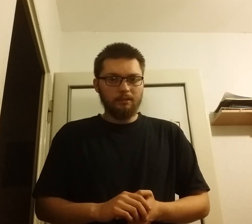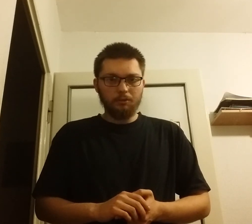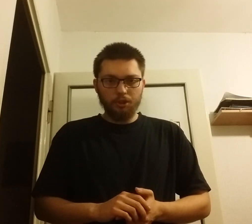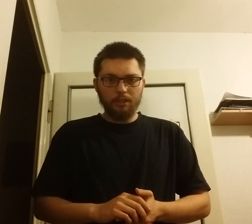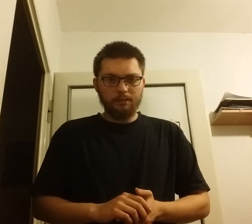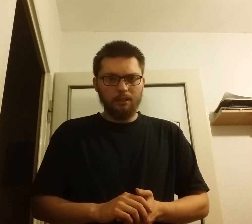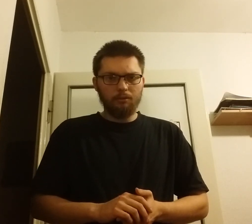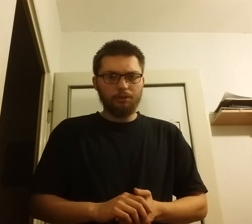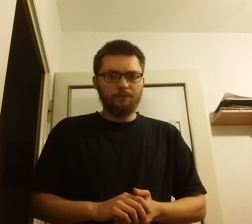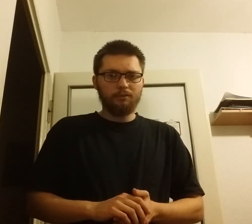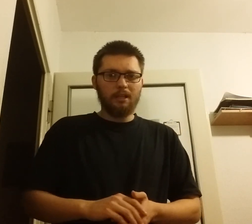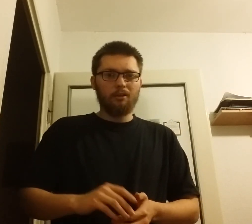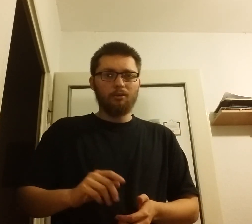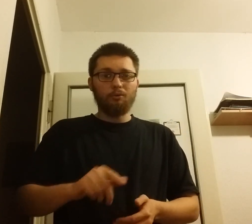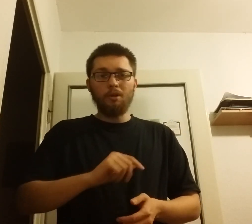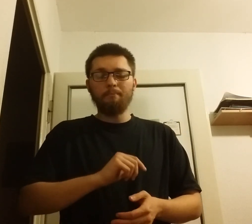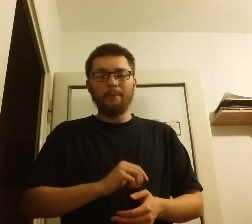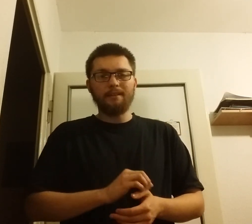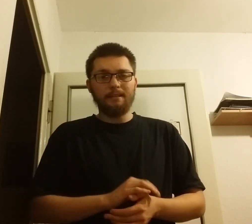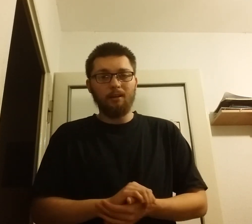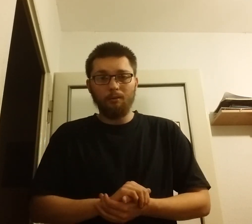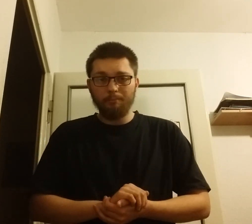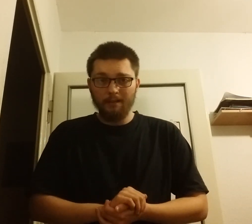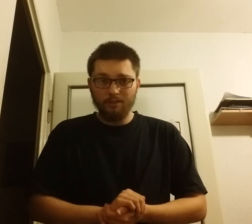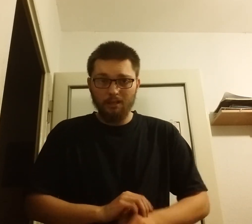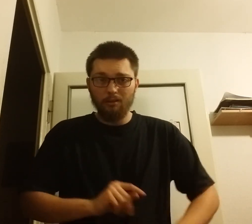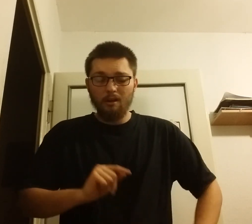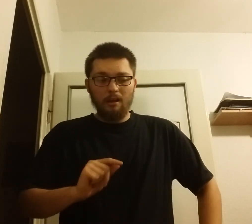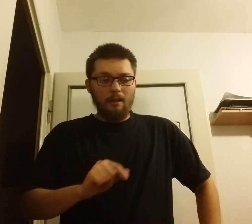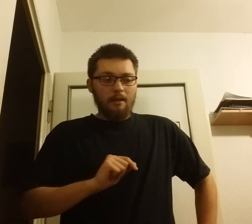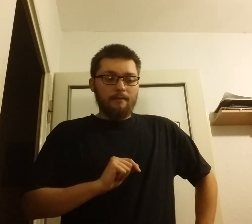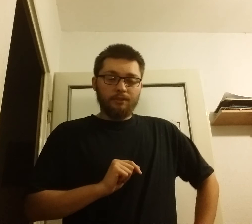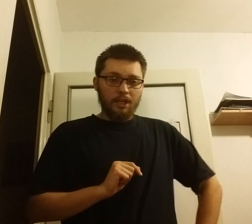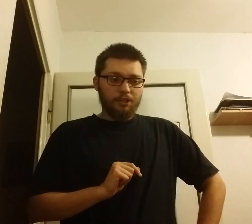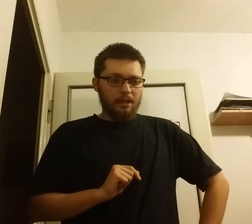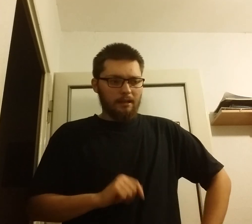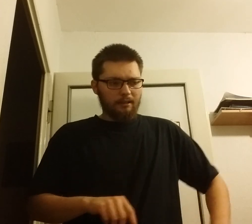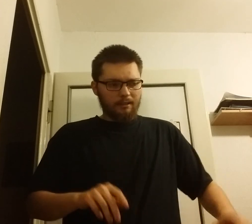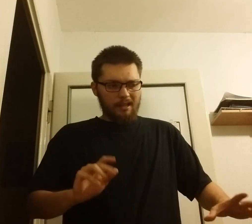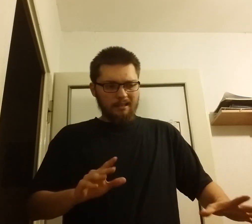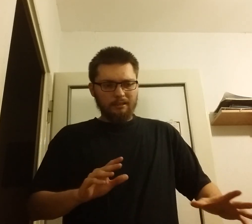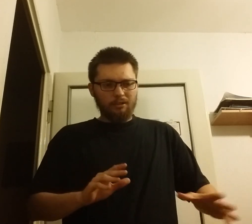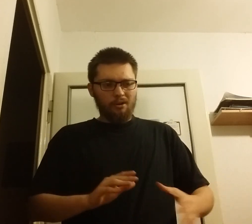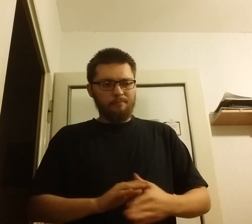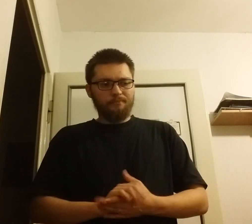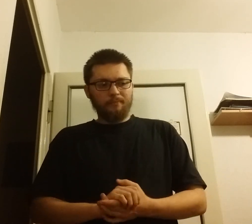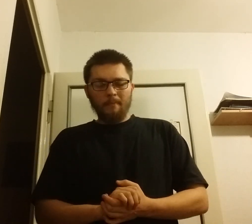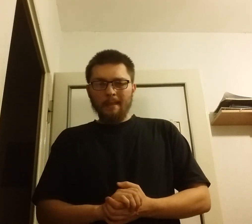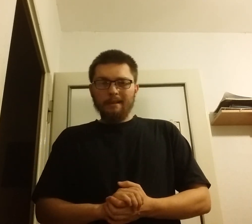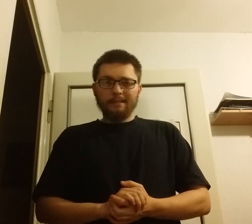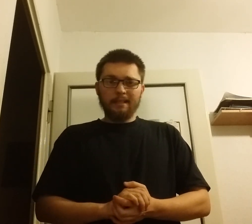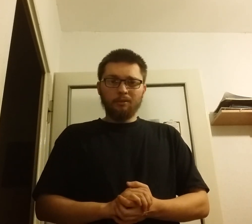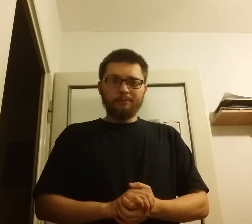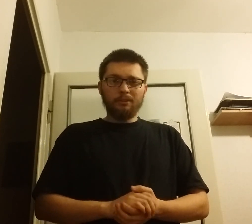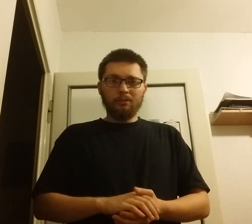roku i pamiętnego 1 września kiedy to zarówno